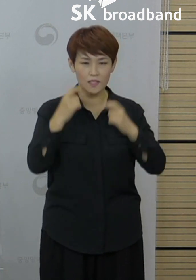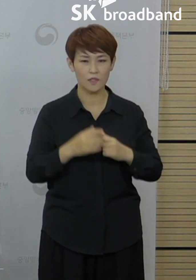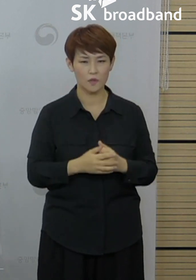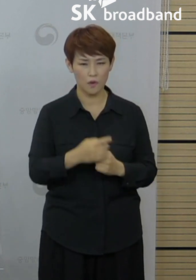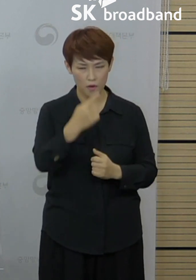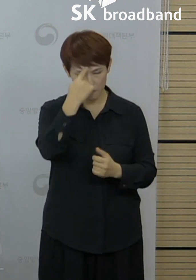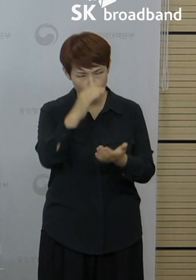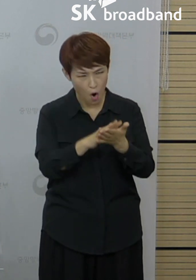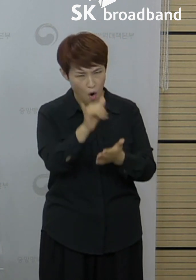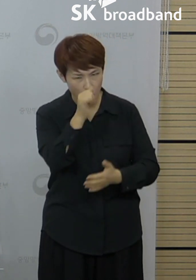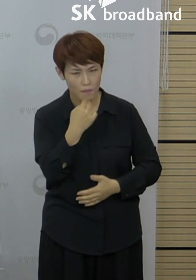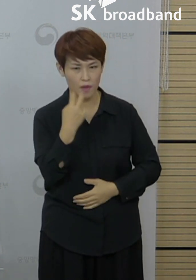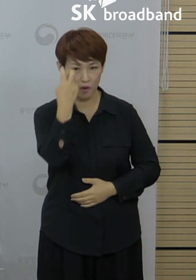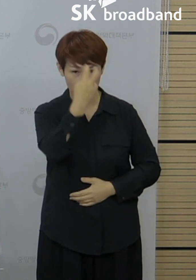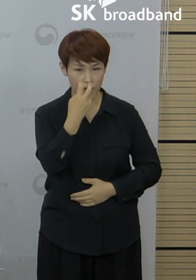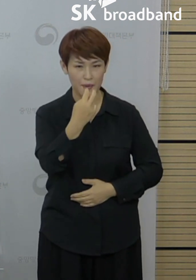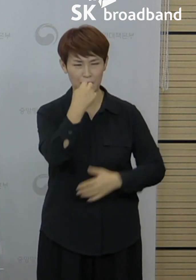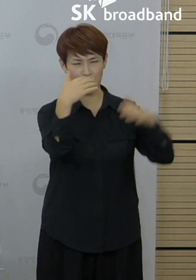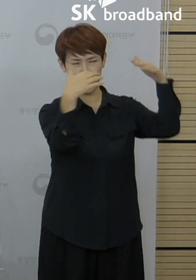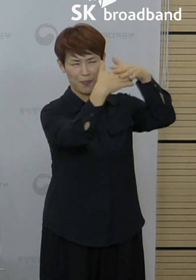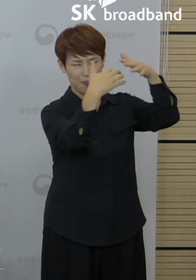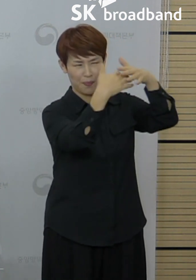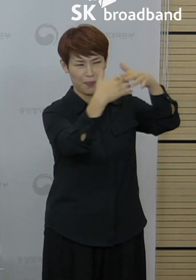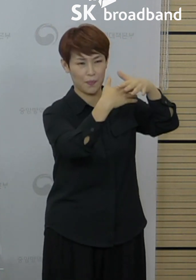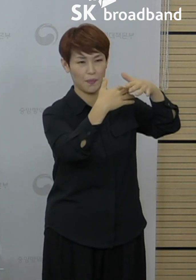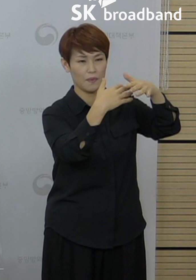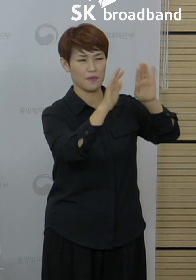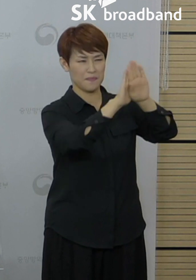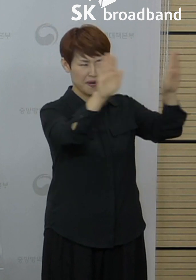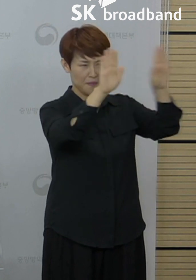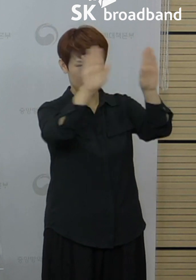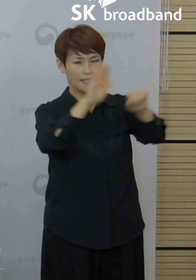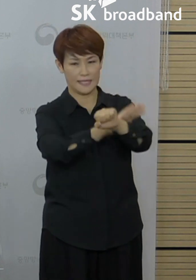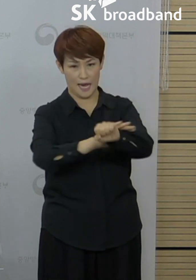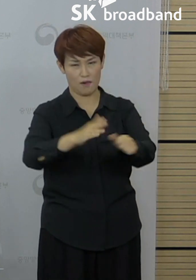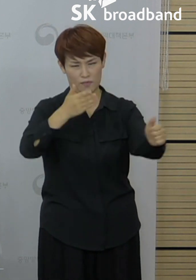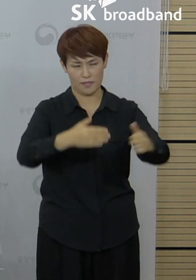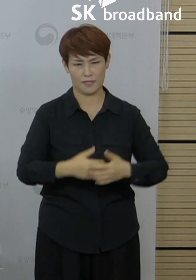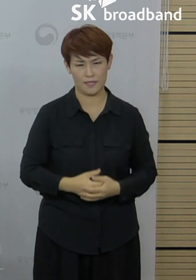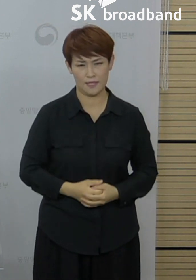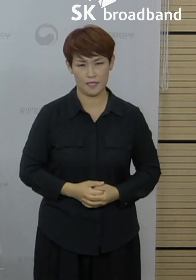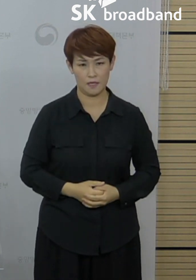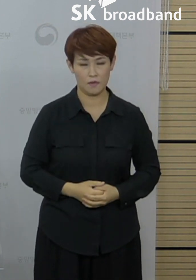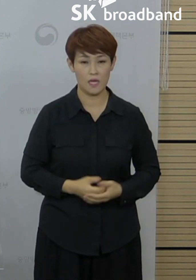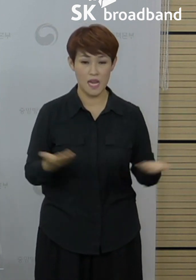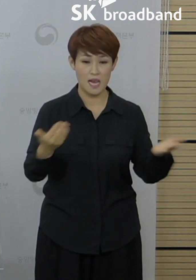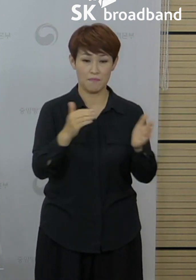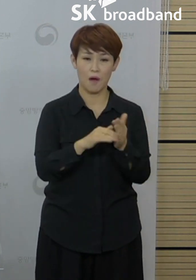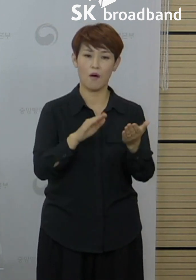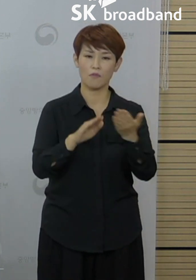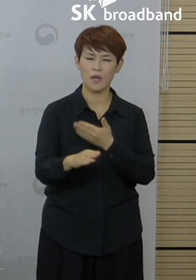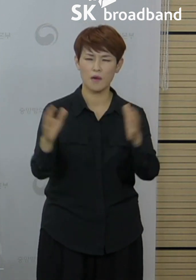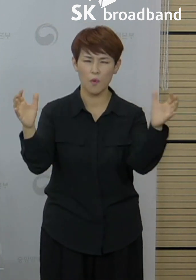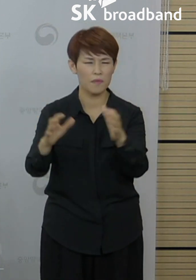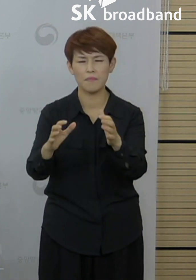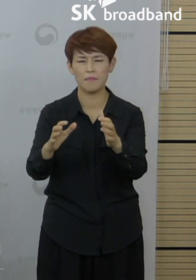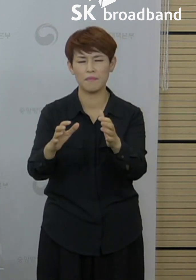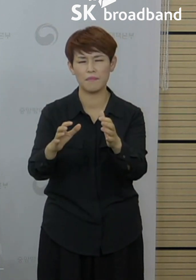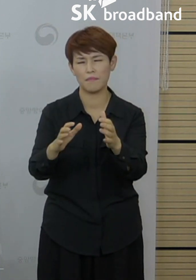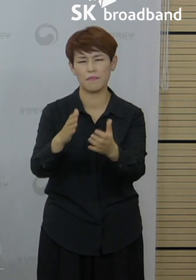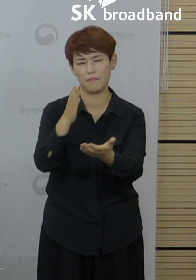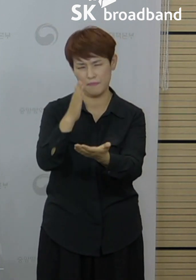방역수칙을 철저히 준수하시고 그뿐만 아니라 일과 시간 이후에도 모임은 최대한